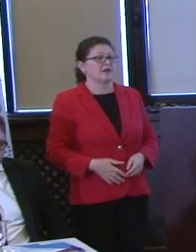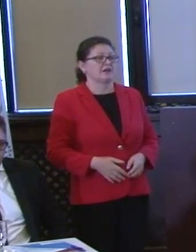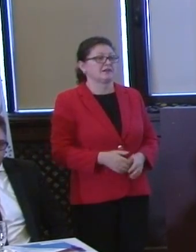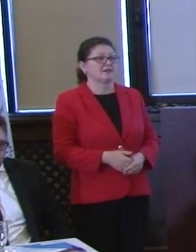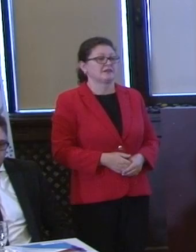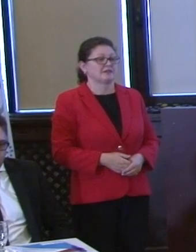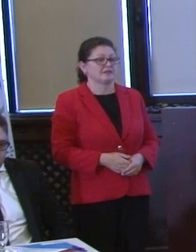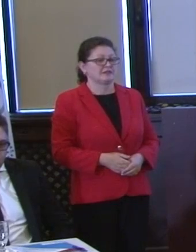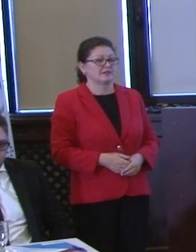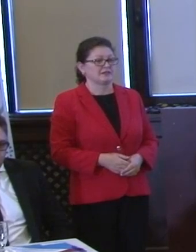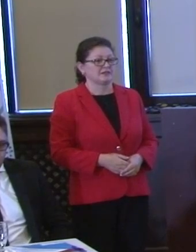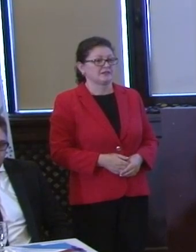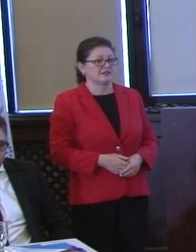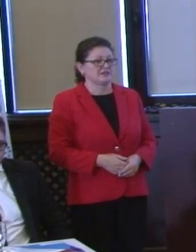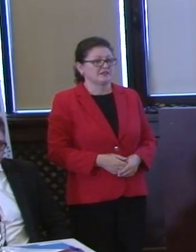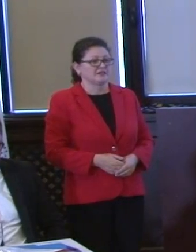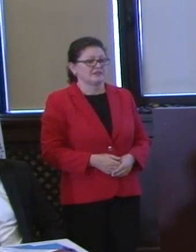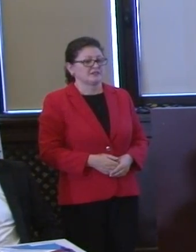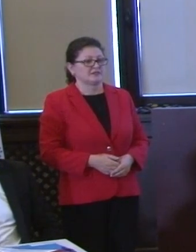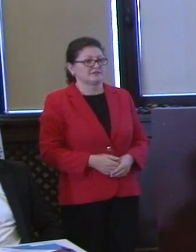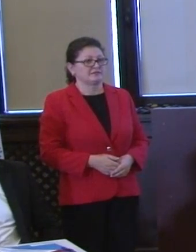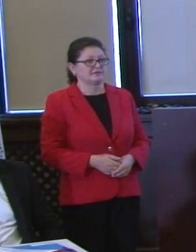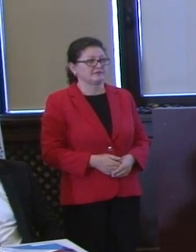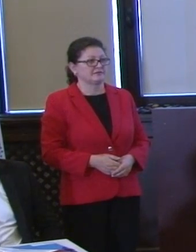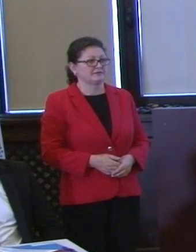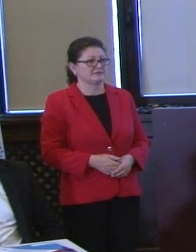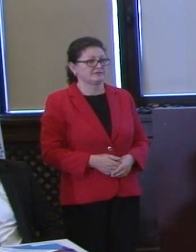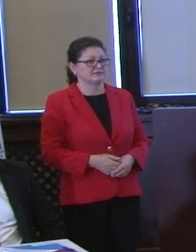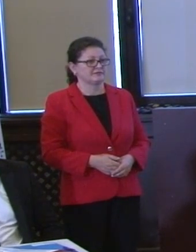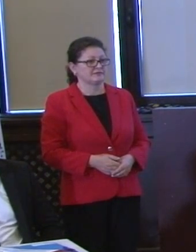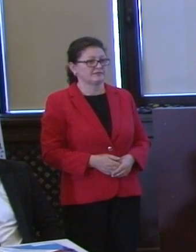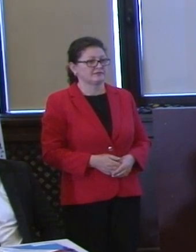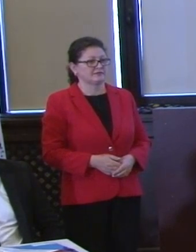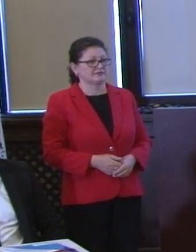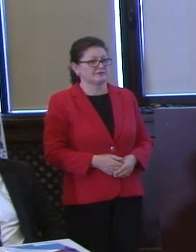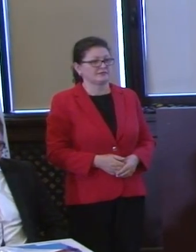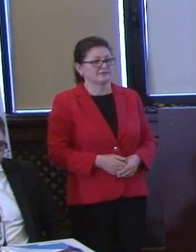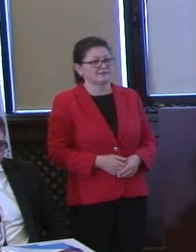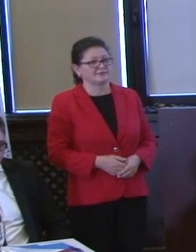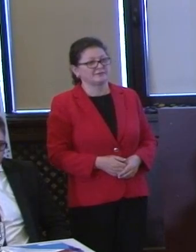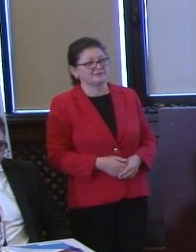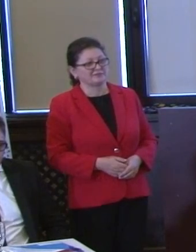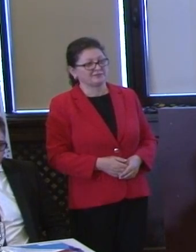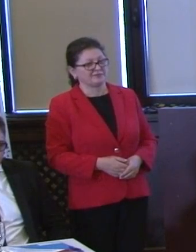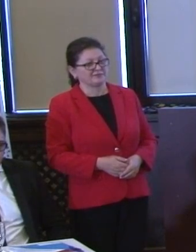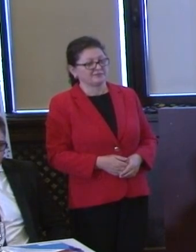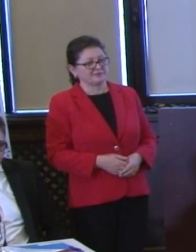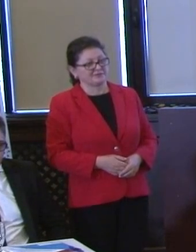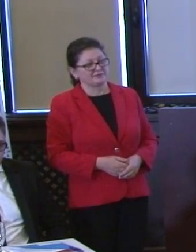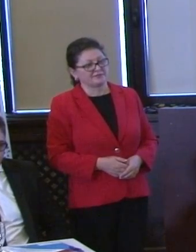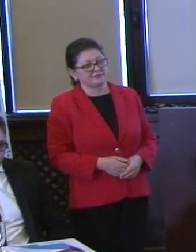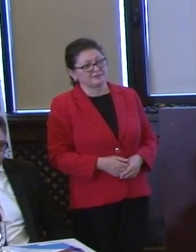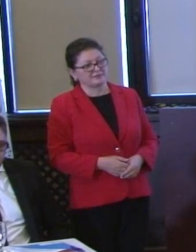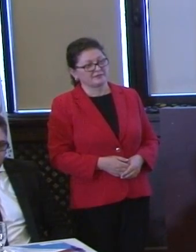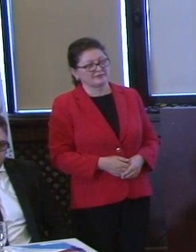ele, când mă duc la doctor, până la voastră când aveți nevoie de serviciile funcționarilor sau de medicilor sau de asistenților, înseamnă